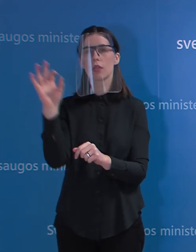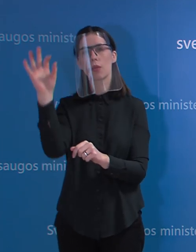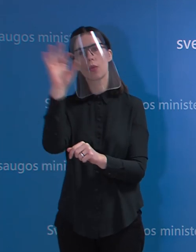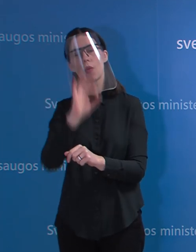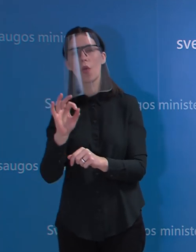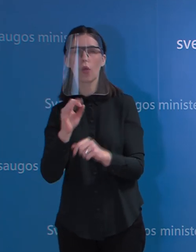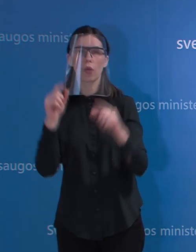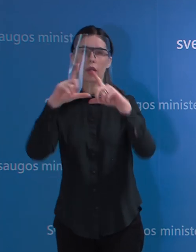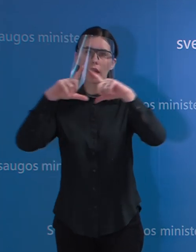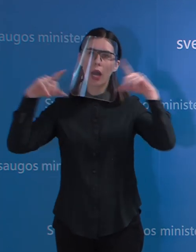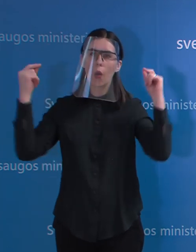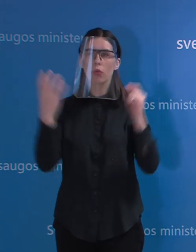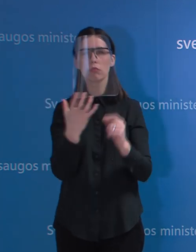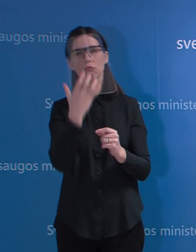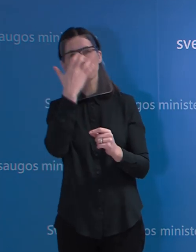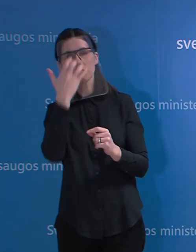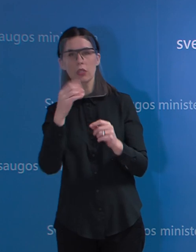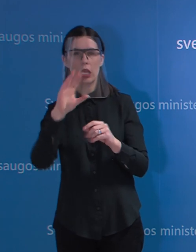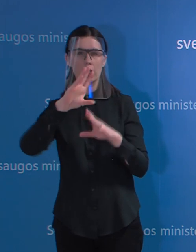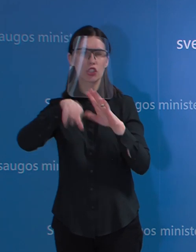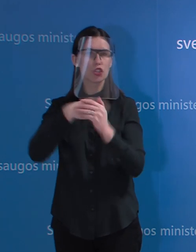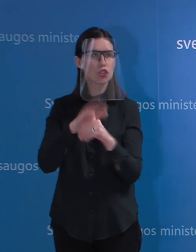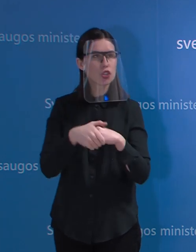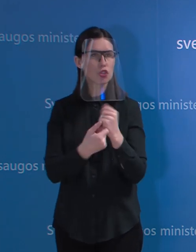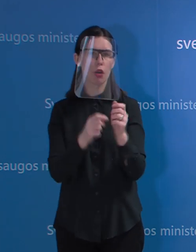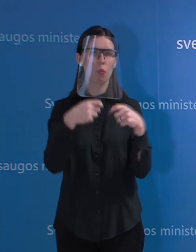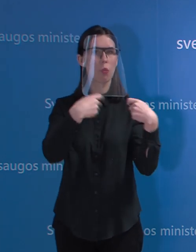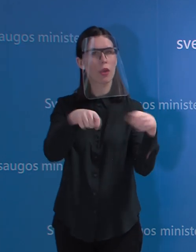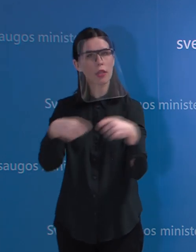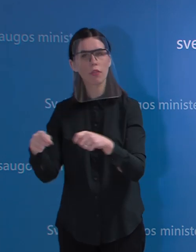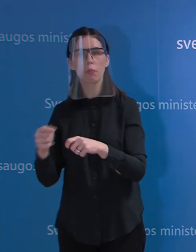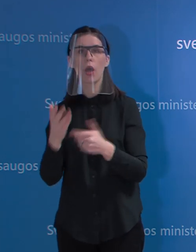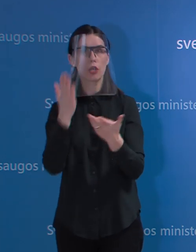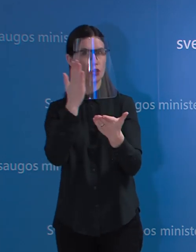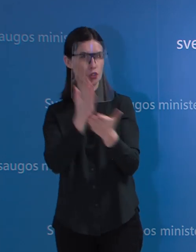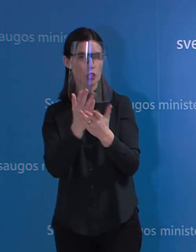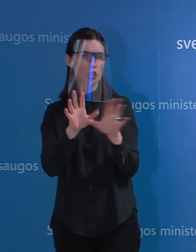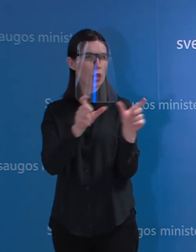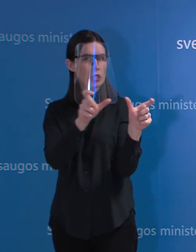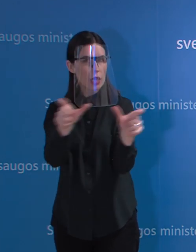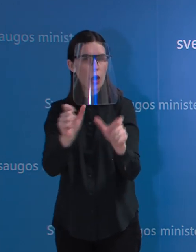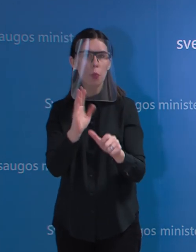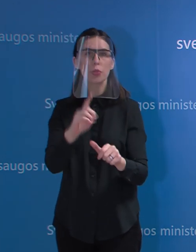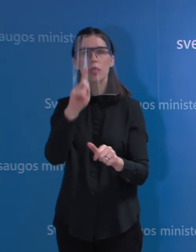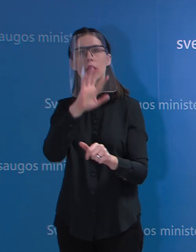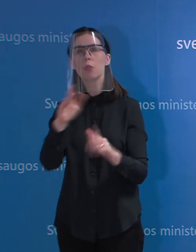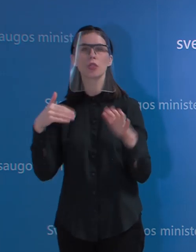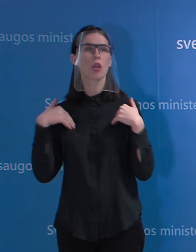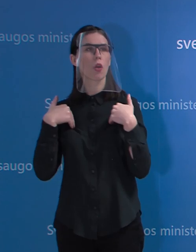rekomendacijų prekybininkams numatytos kažkokios sankcijos ir nuo kada įsigalioja rekomendacijos? Na,